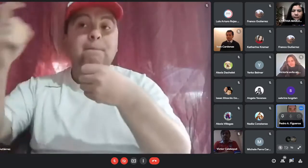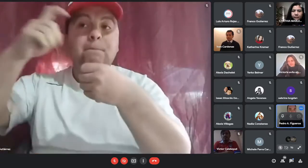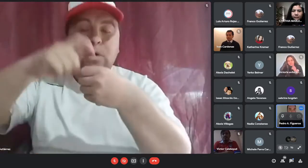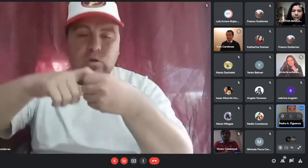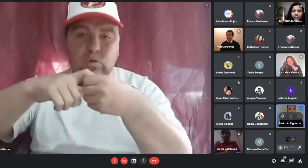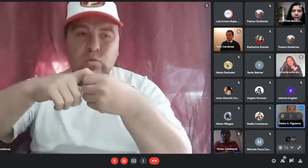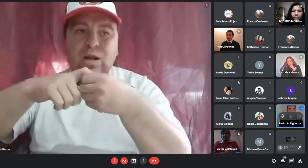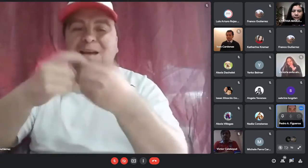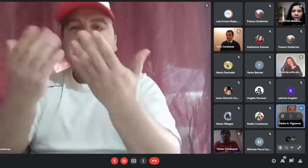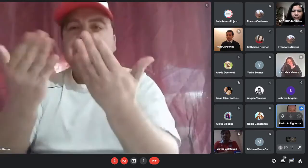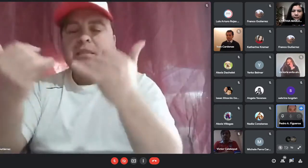esa información